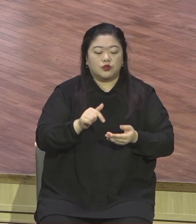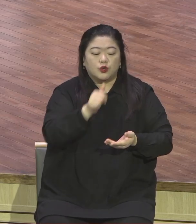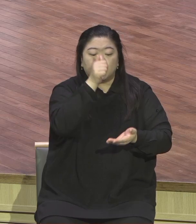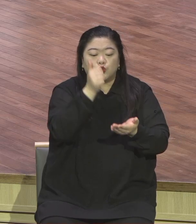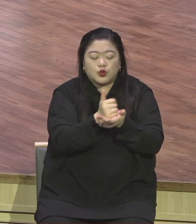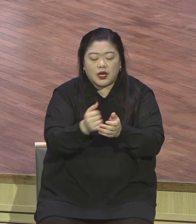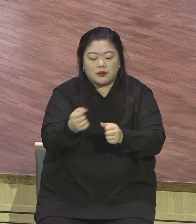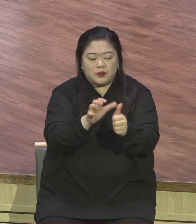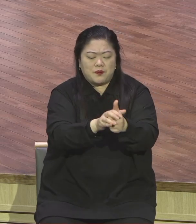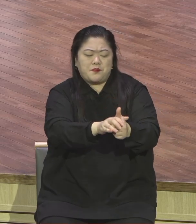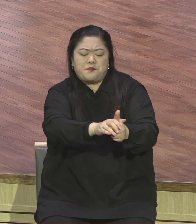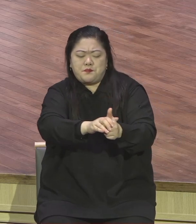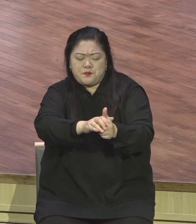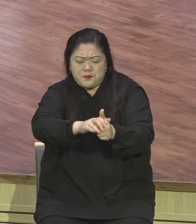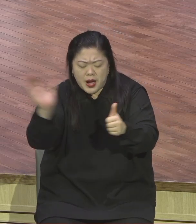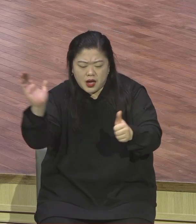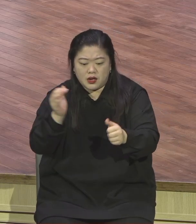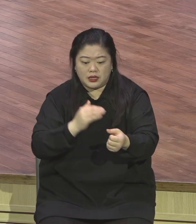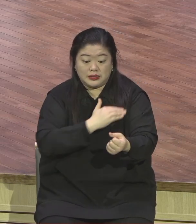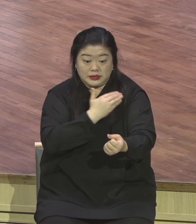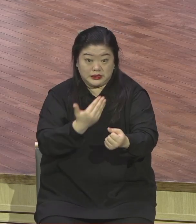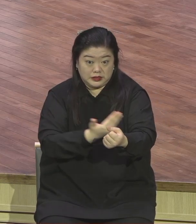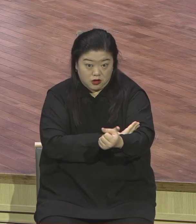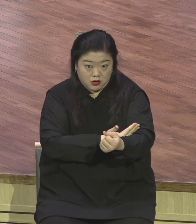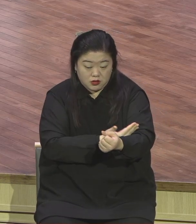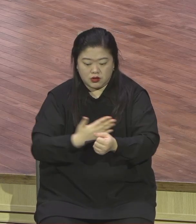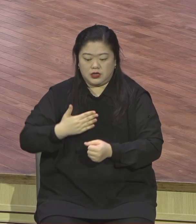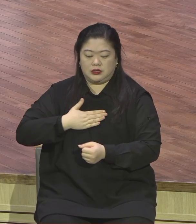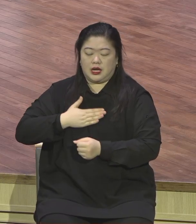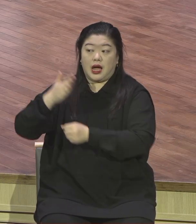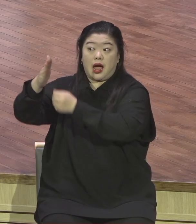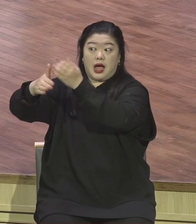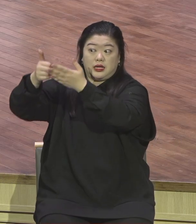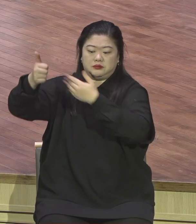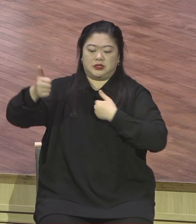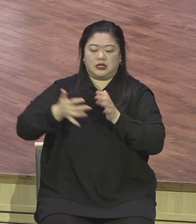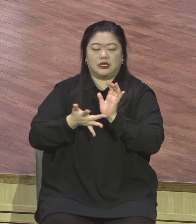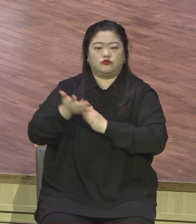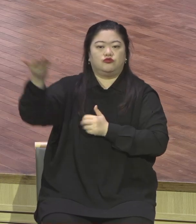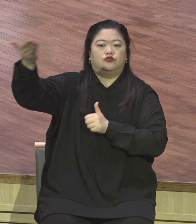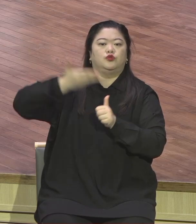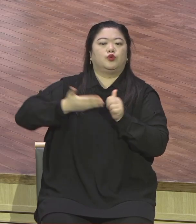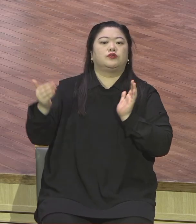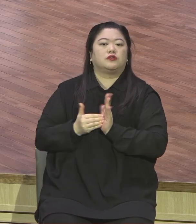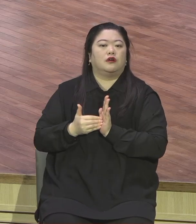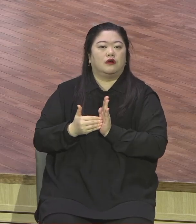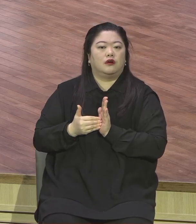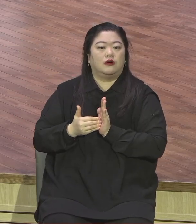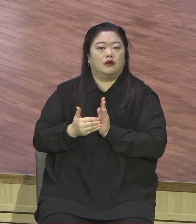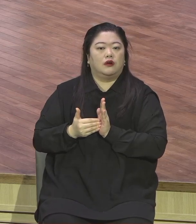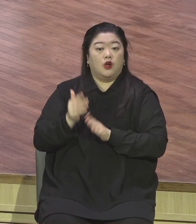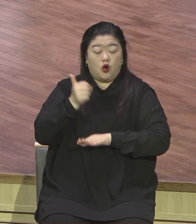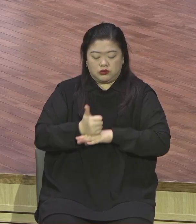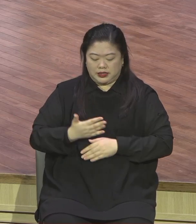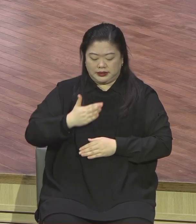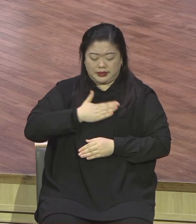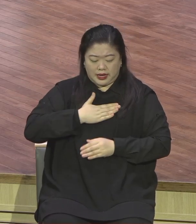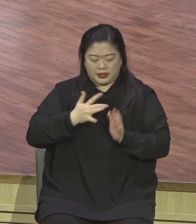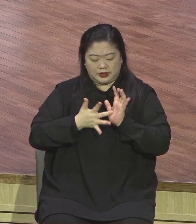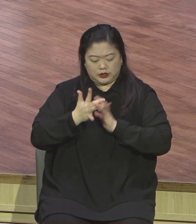예수님께 다 주셨다. 그 말이에요. 예수님께 모든 것을 다 주셨다. 예수님만이 하나님께서 가지고 계시는